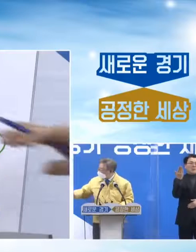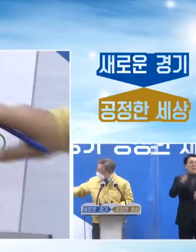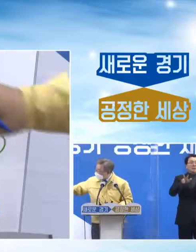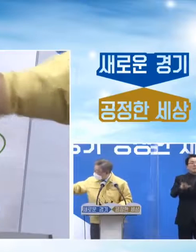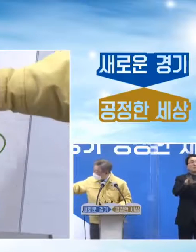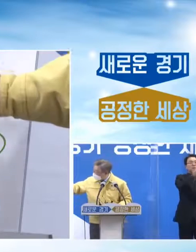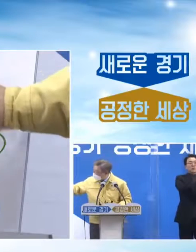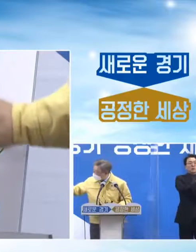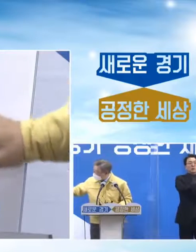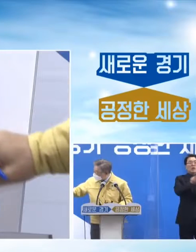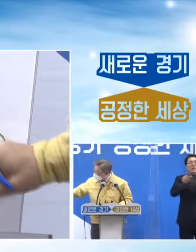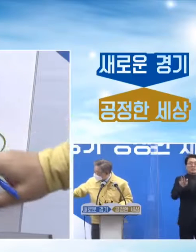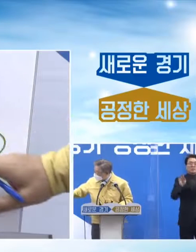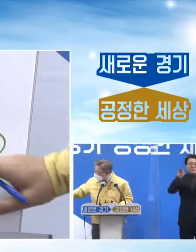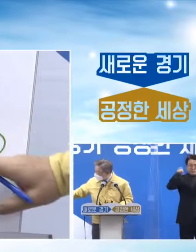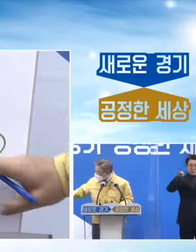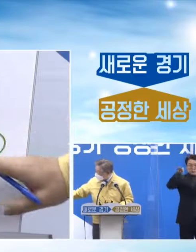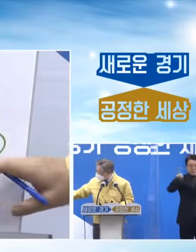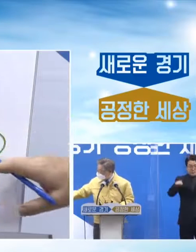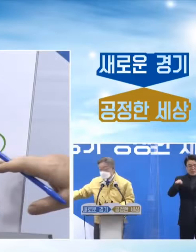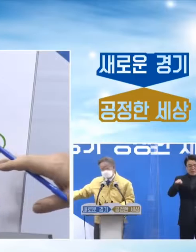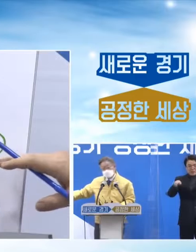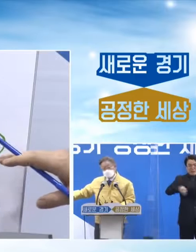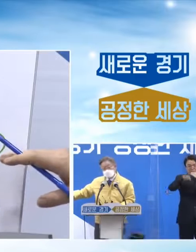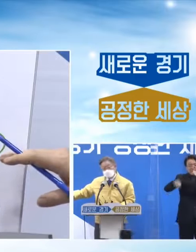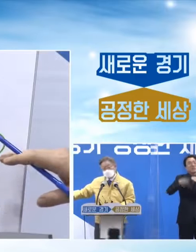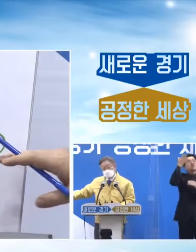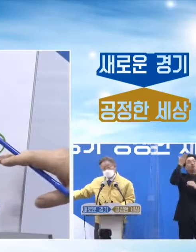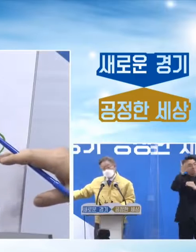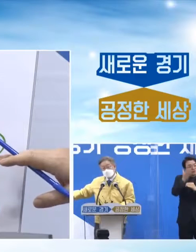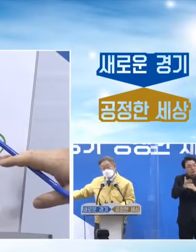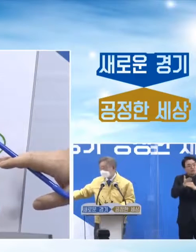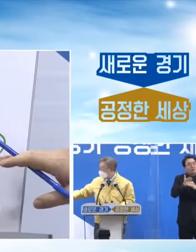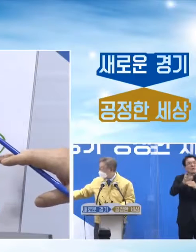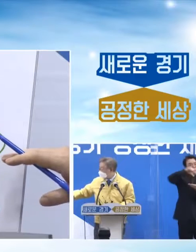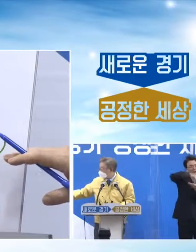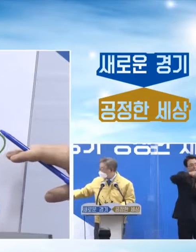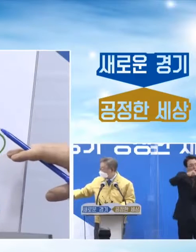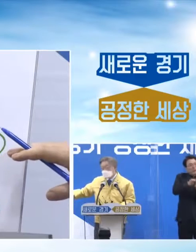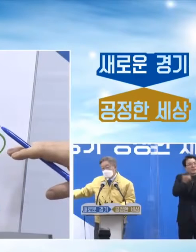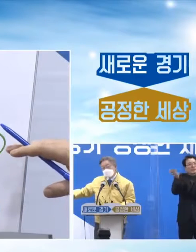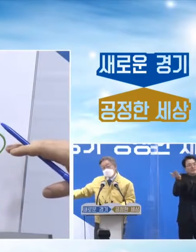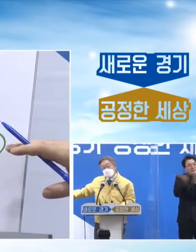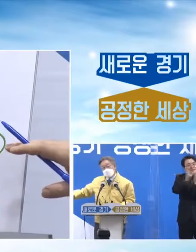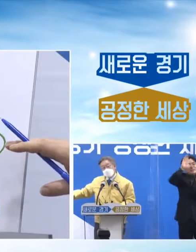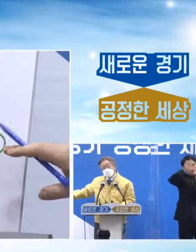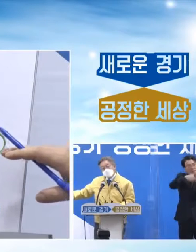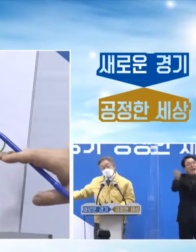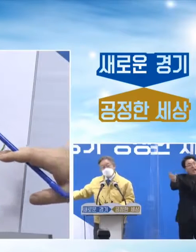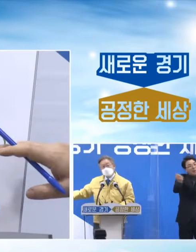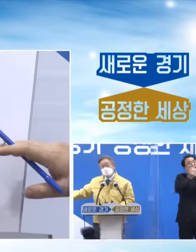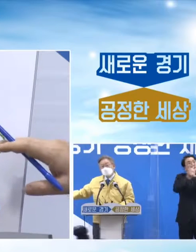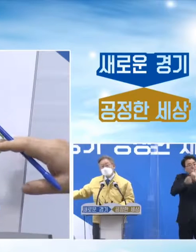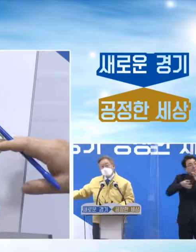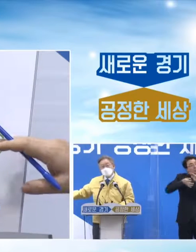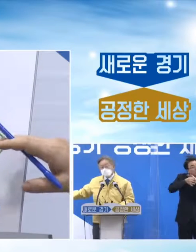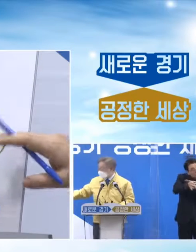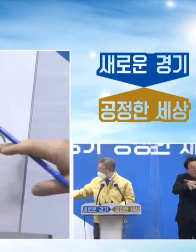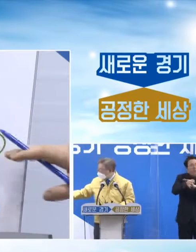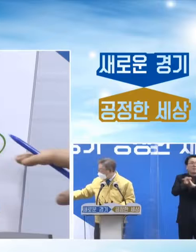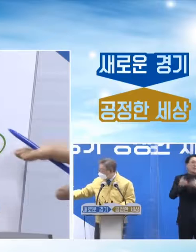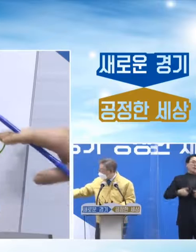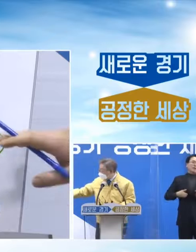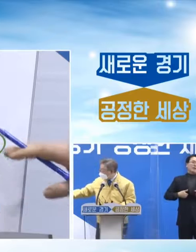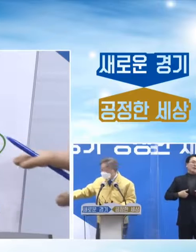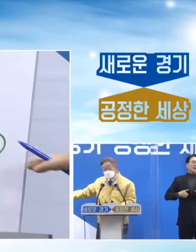이렇게 떨어지고 있는 시점에 적절한 저점 상태에서 지원을 해드려야 되고 우리가 아무리 방역을 열심히 해도